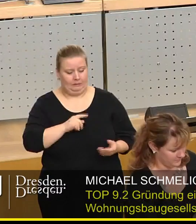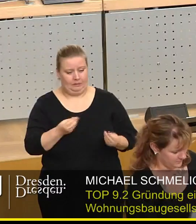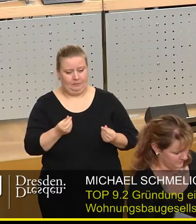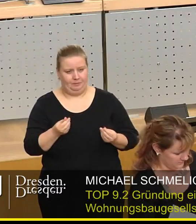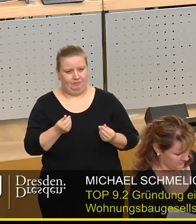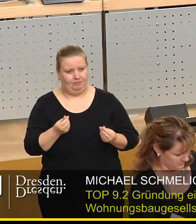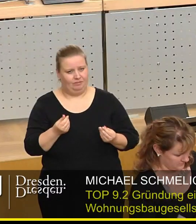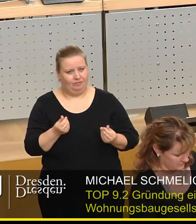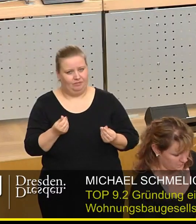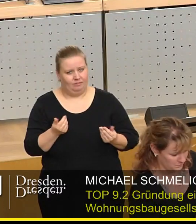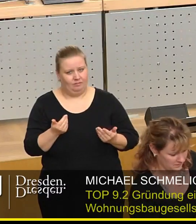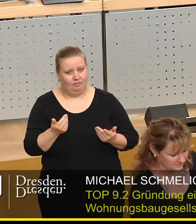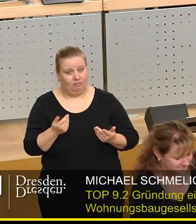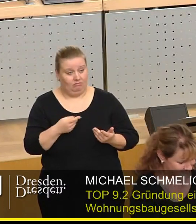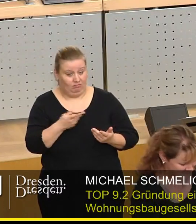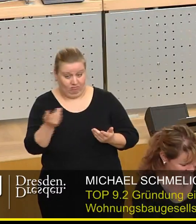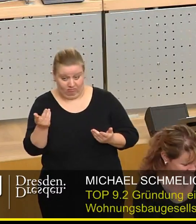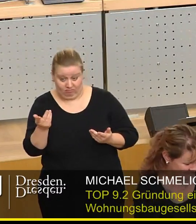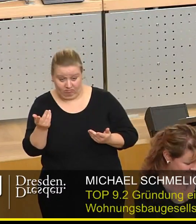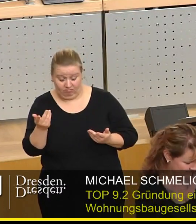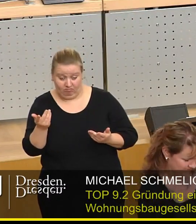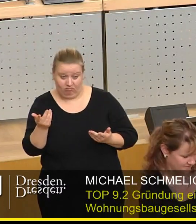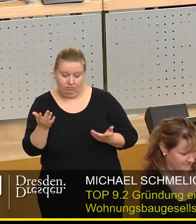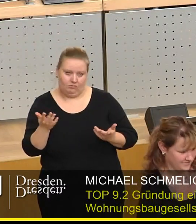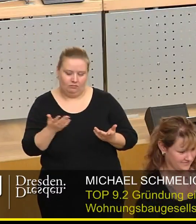bisschen den Eindruck, dass diejenigen, die mit